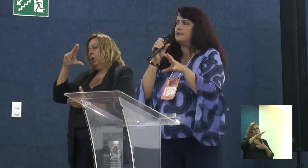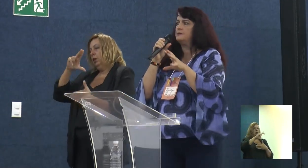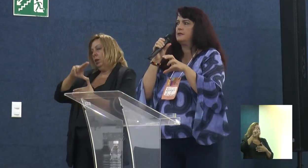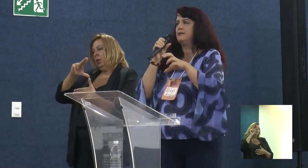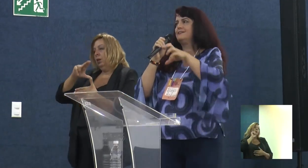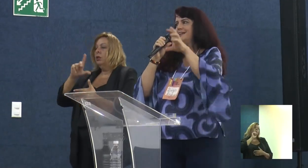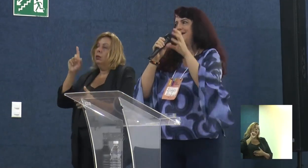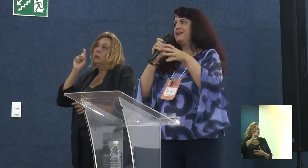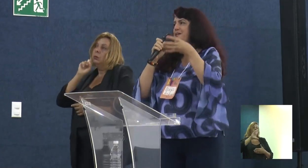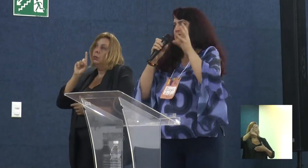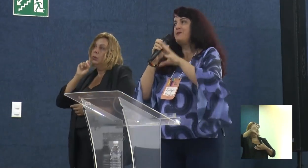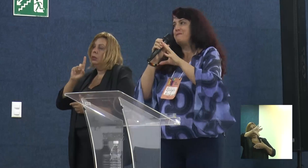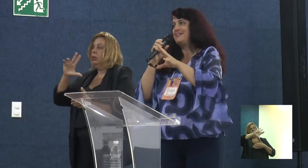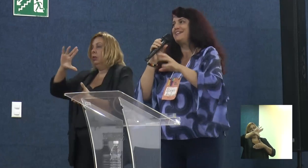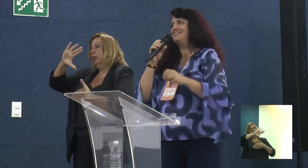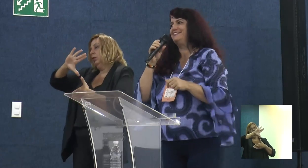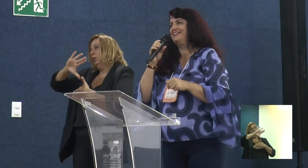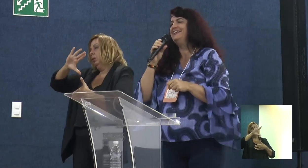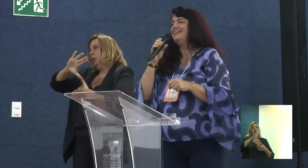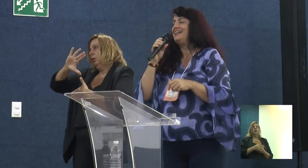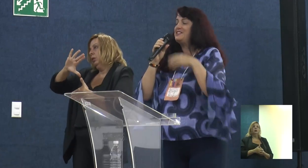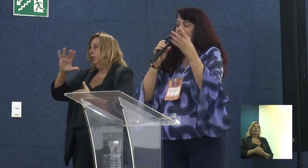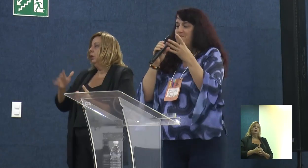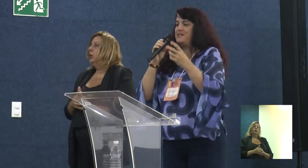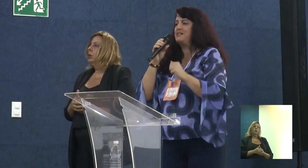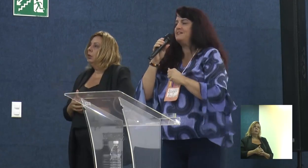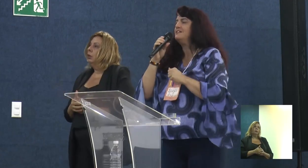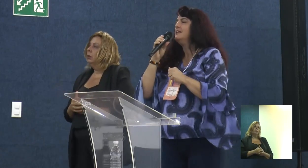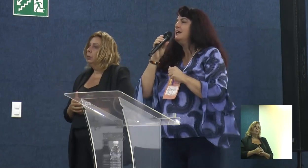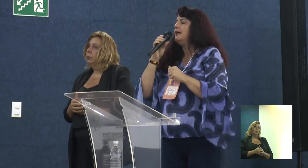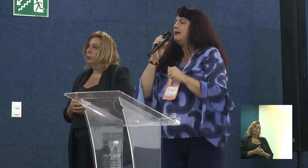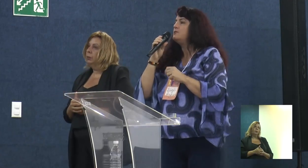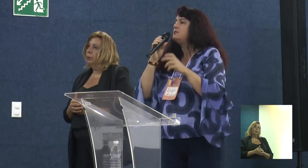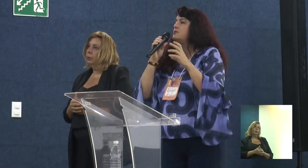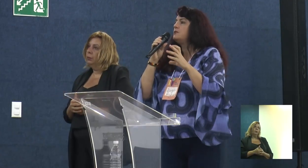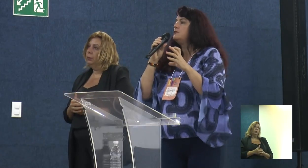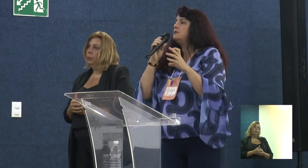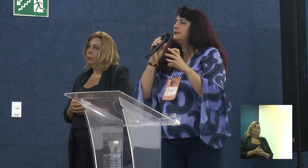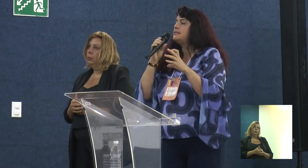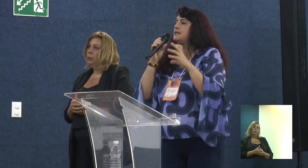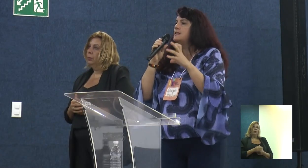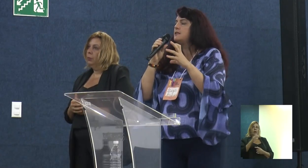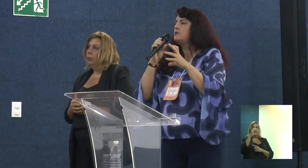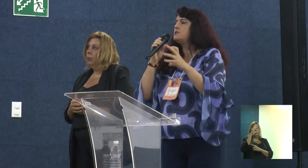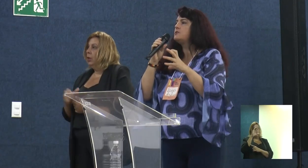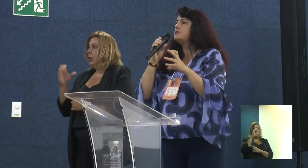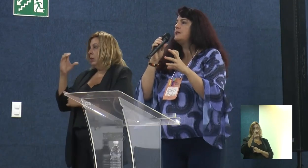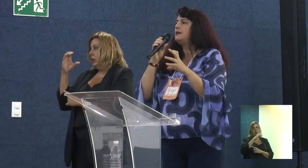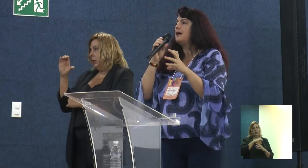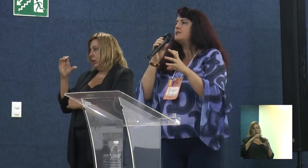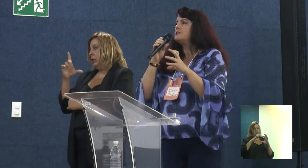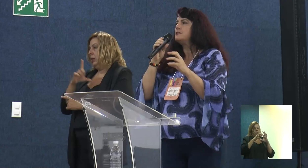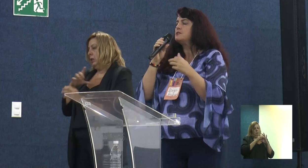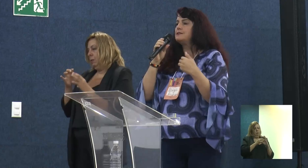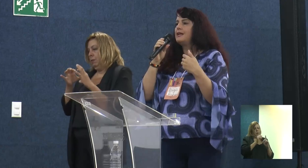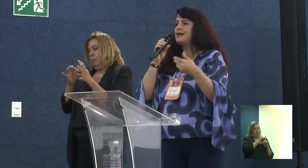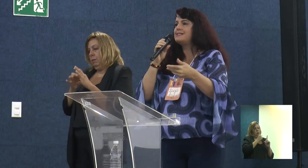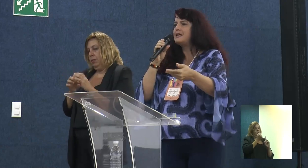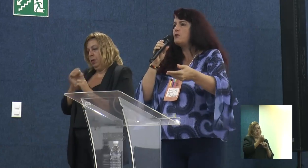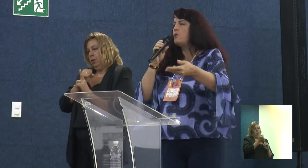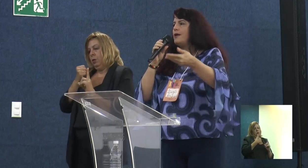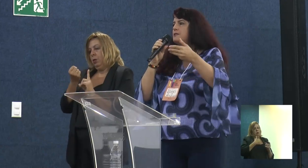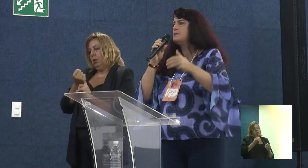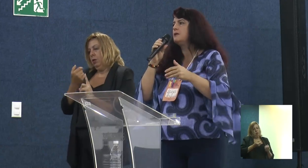-americano, sul-americano, latino-americano, no sentido da ciência, ecologia e sociedade, de